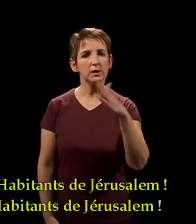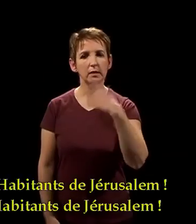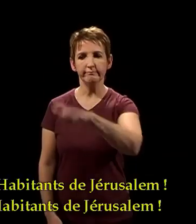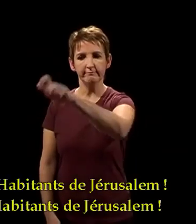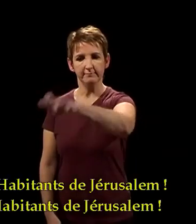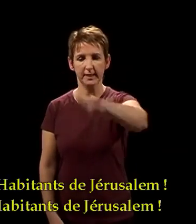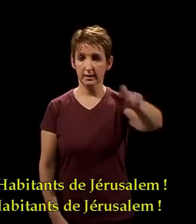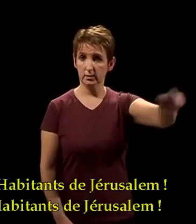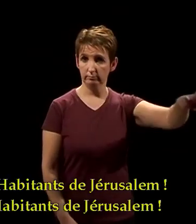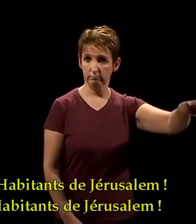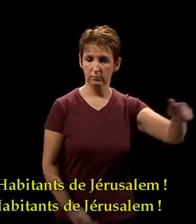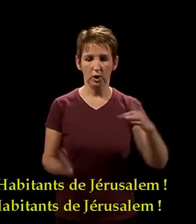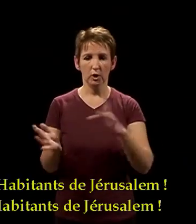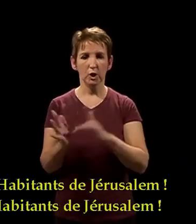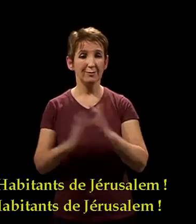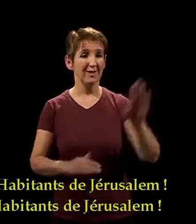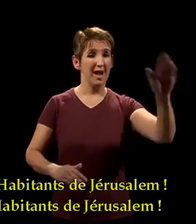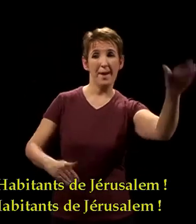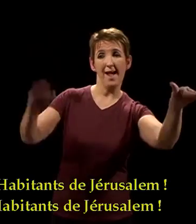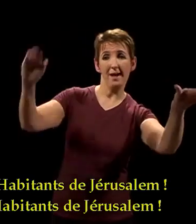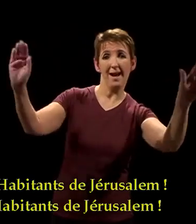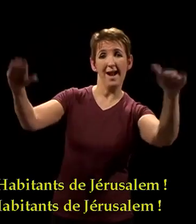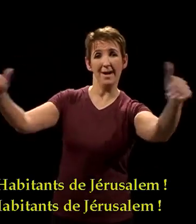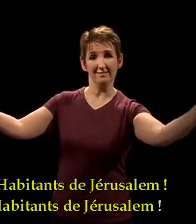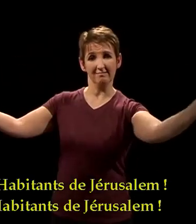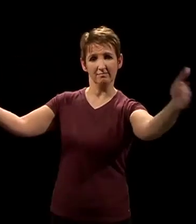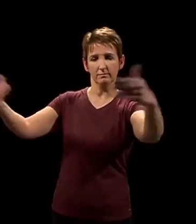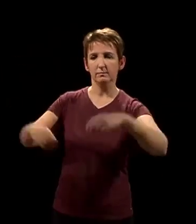« Habitants de Jérusalem, habitants de Jérusalem,